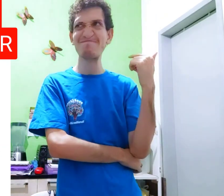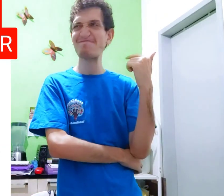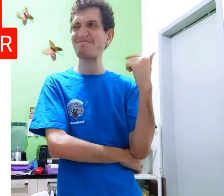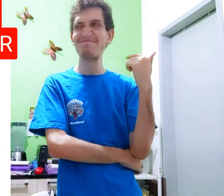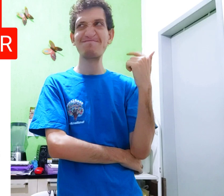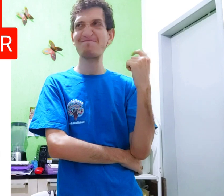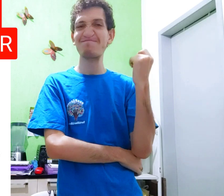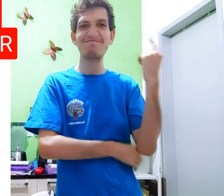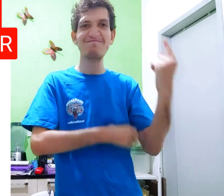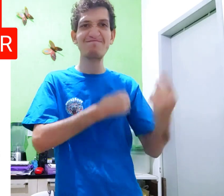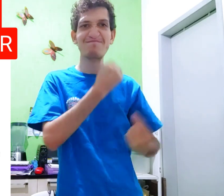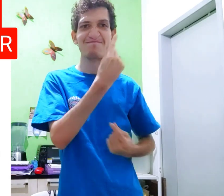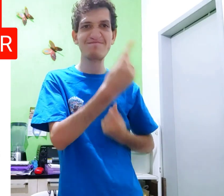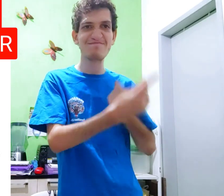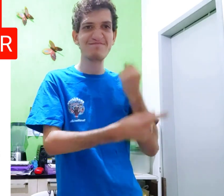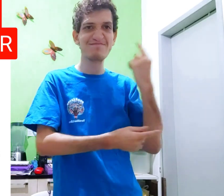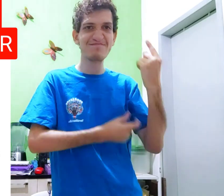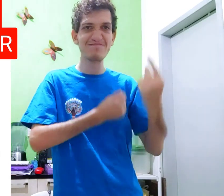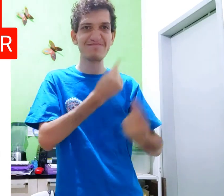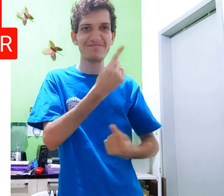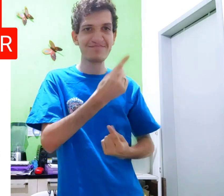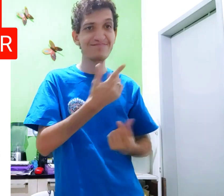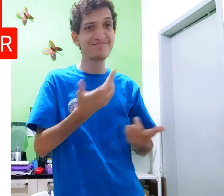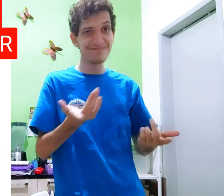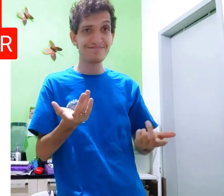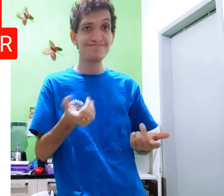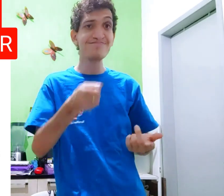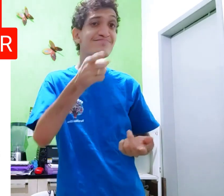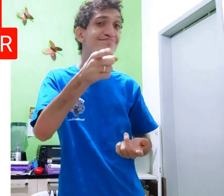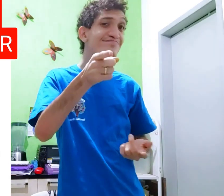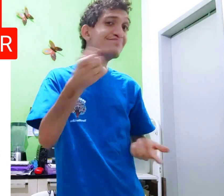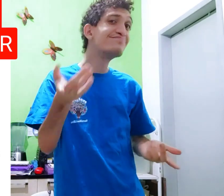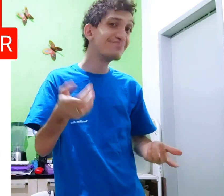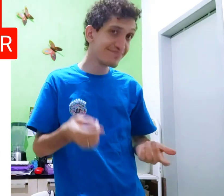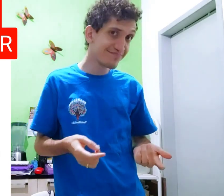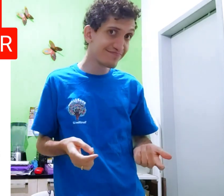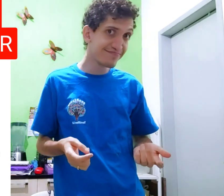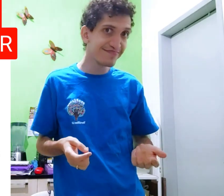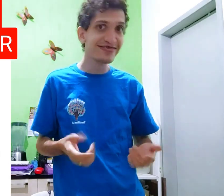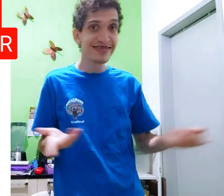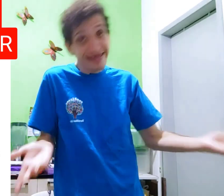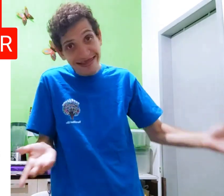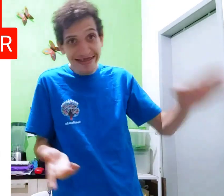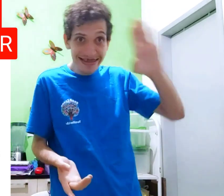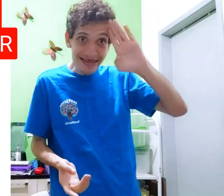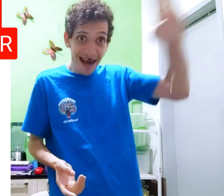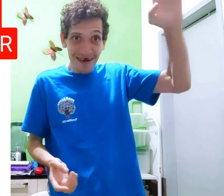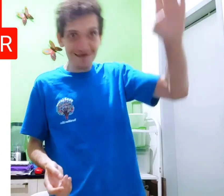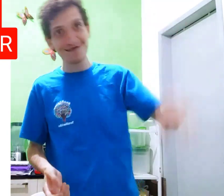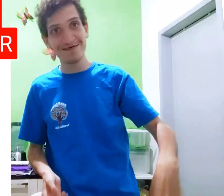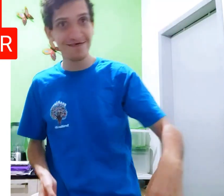dentro, lanche? Não. Raramente. Né? E você? Hã? Gal.